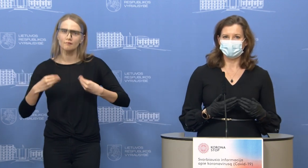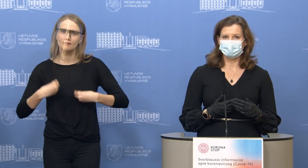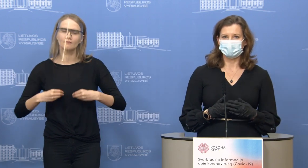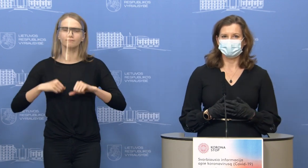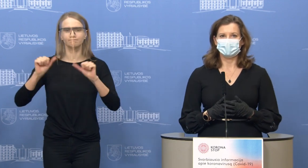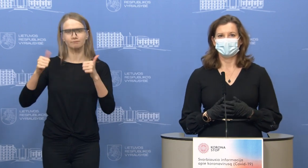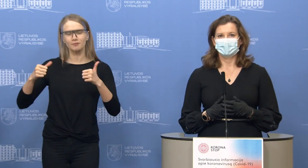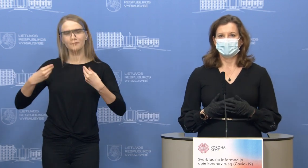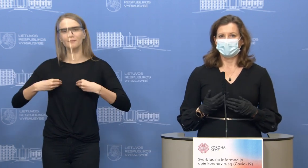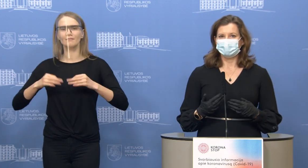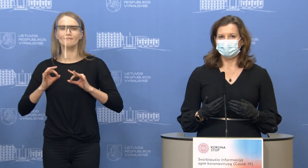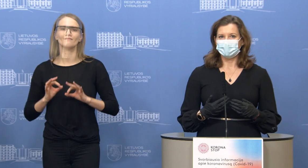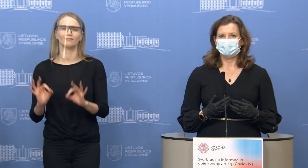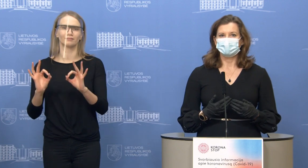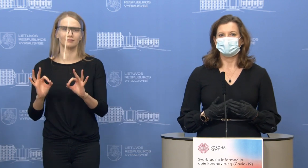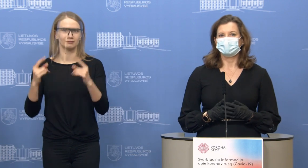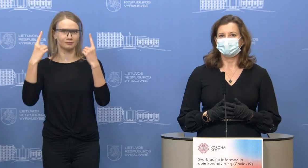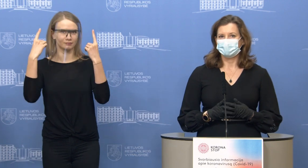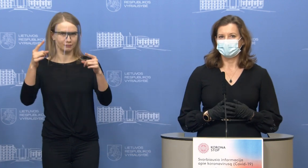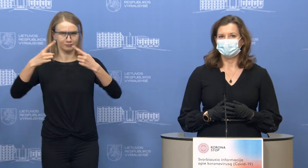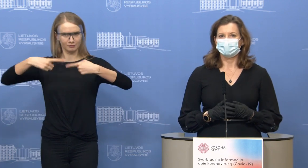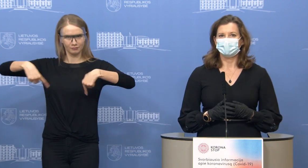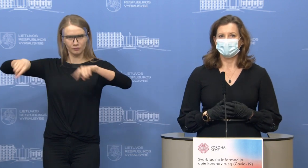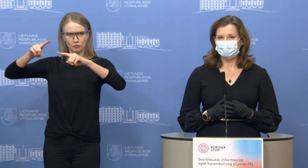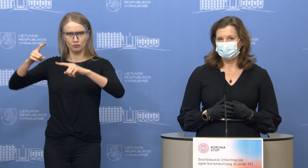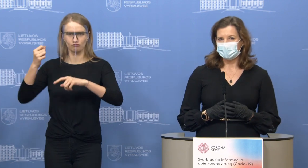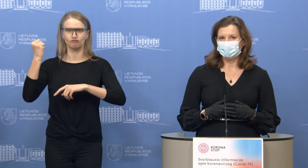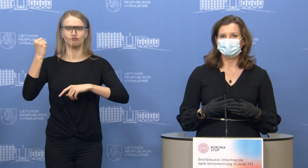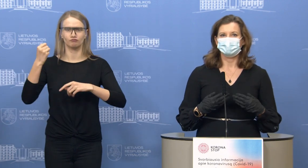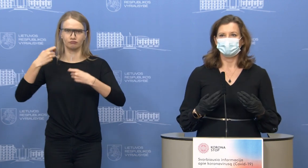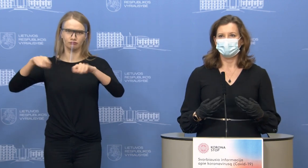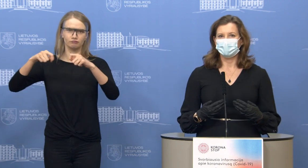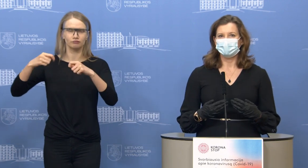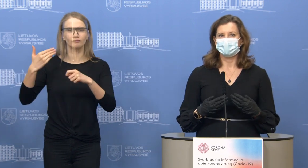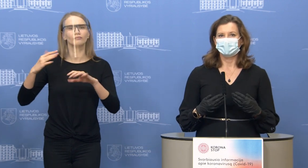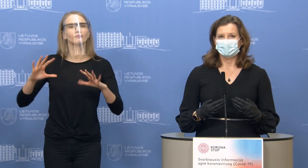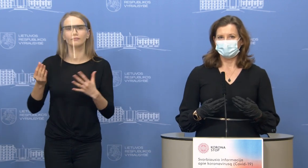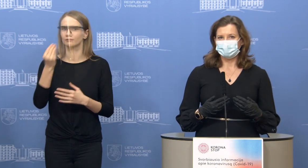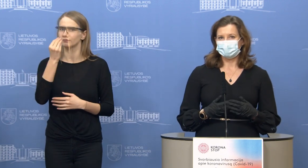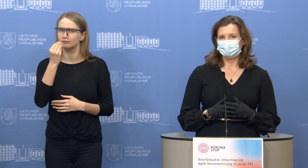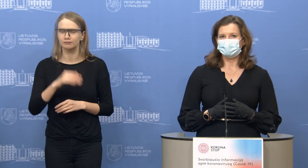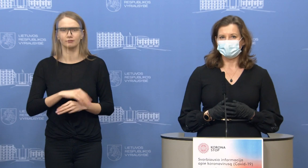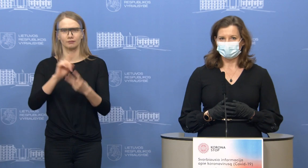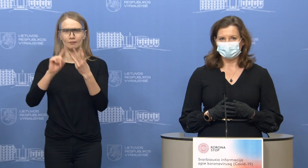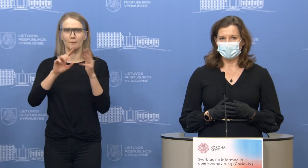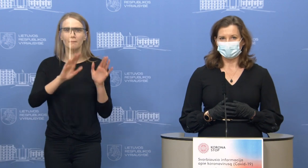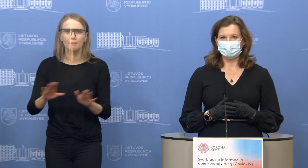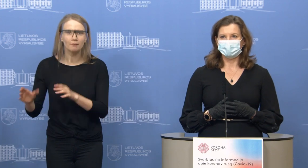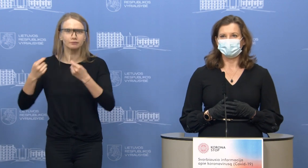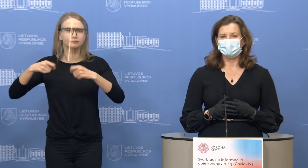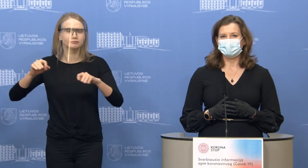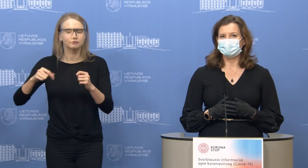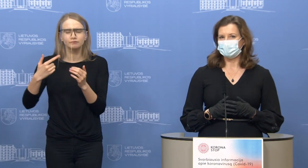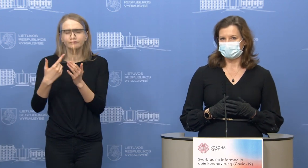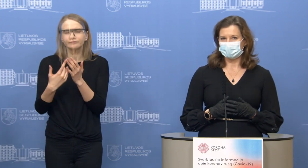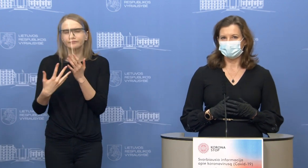aksesuarų srityje. Antra pagal dydį kategoriją yra maisto prekės, toliau baldai, visos kitos prekės.